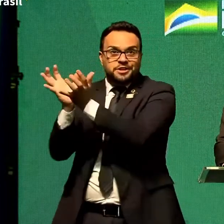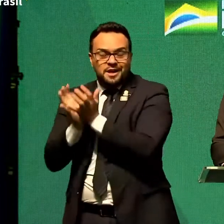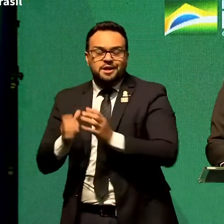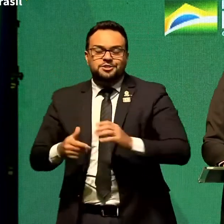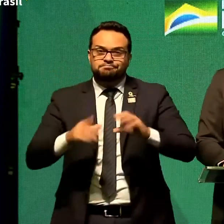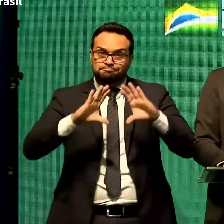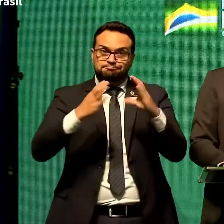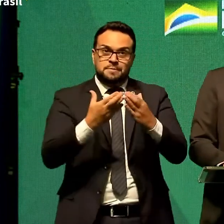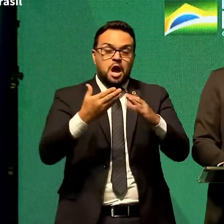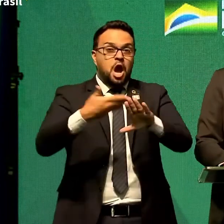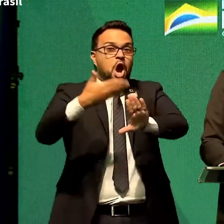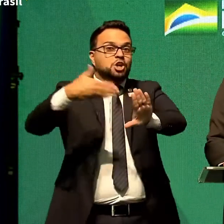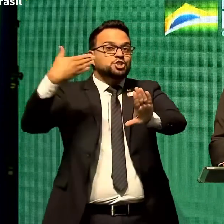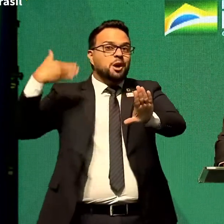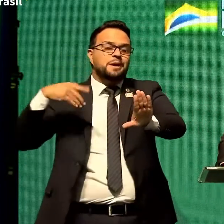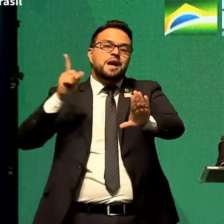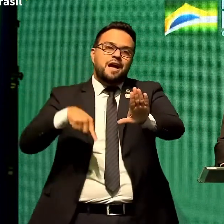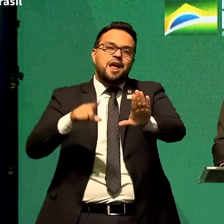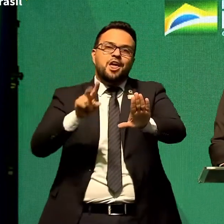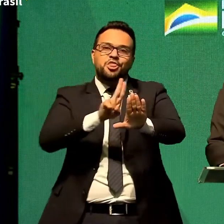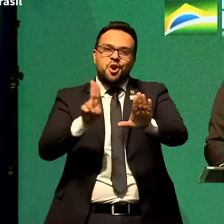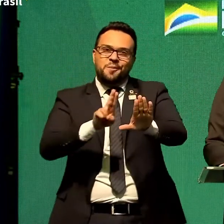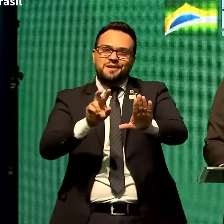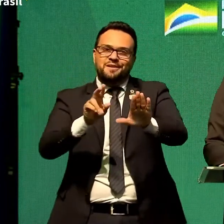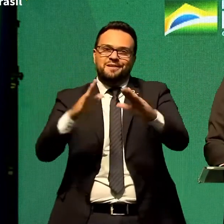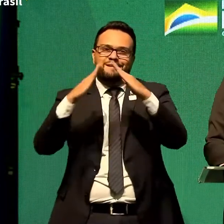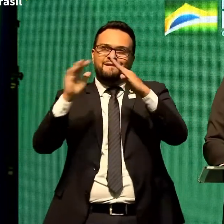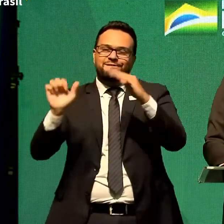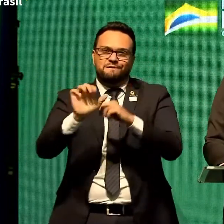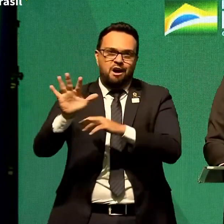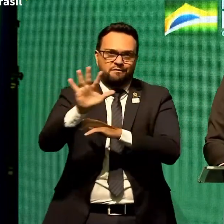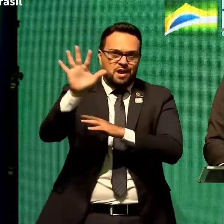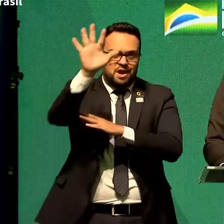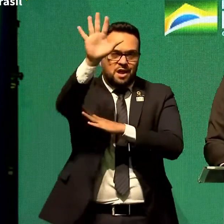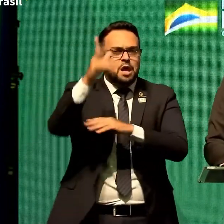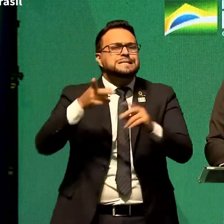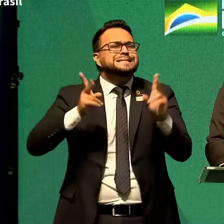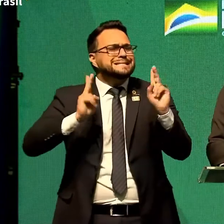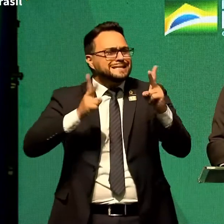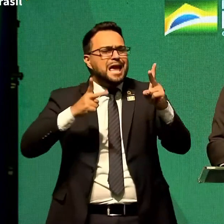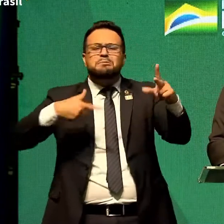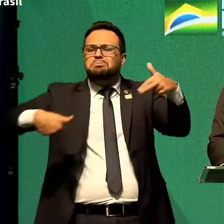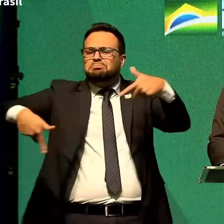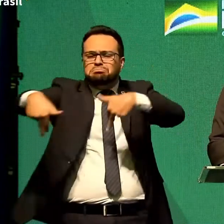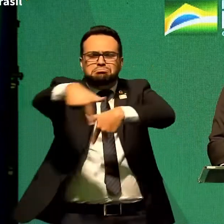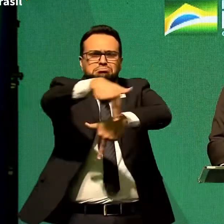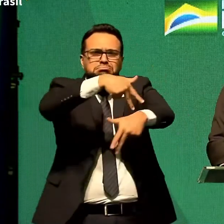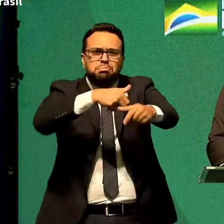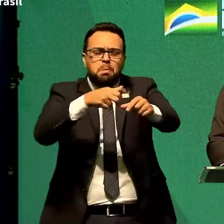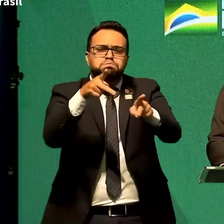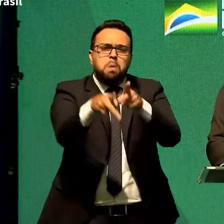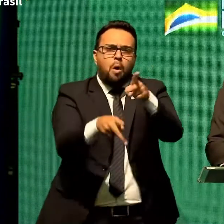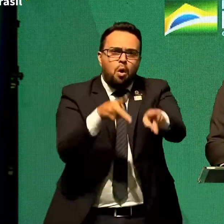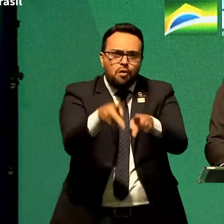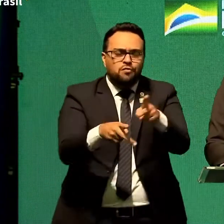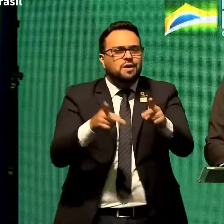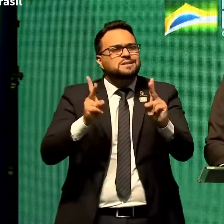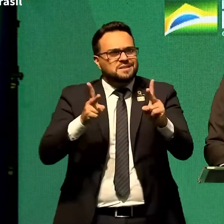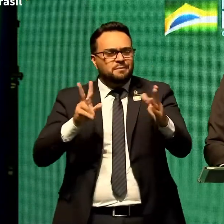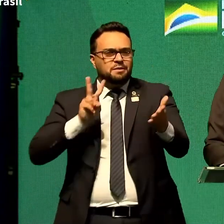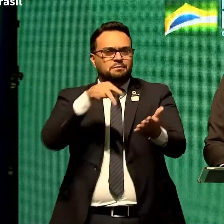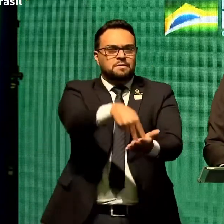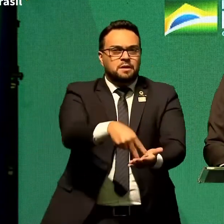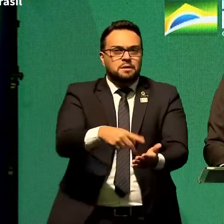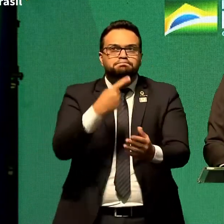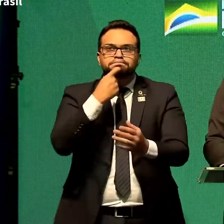Antigamente, o nome era outro, na favela. Sempre andei no meio do povo, nas duas últimas que fui